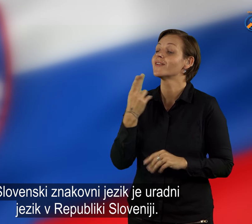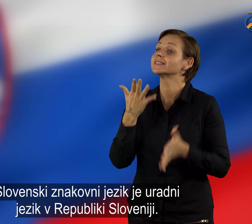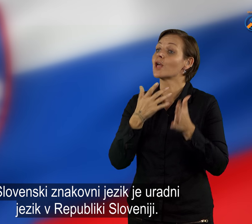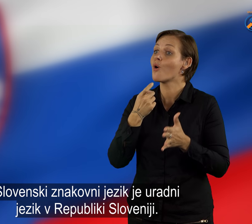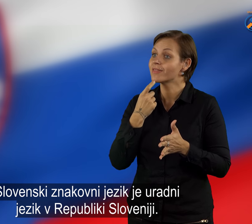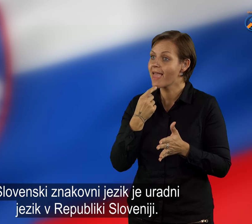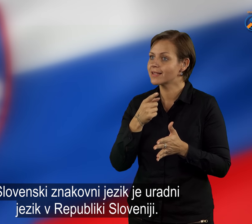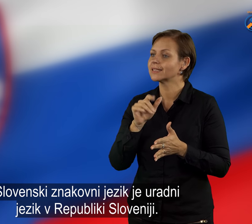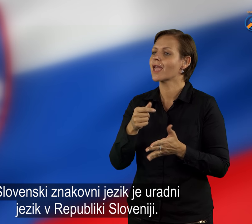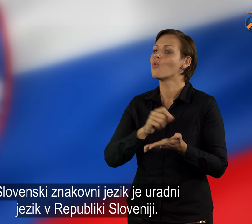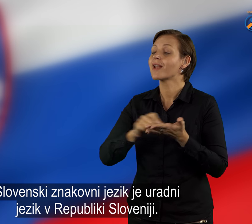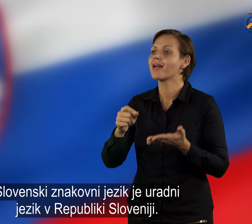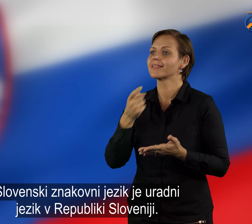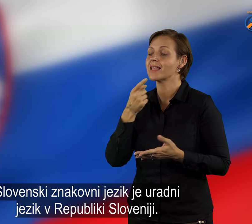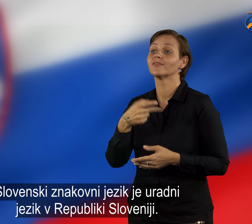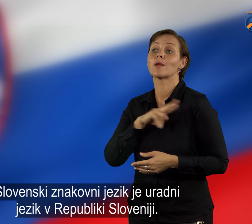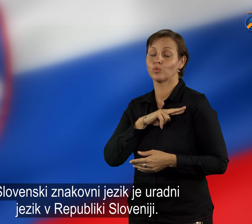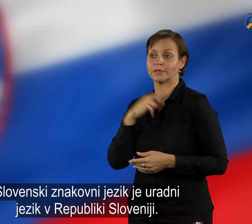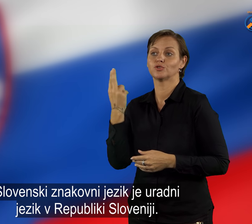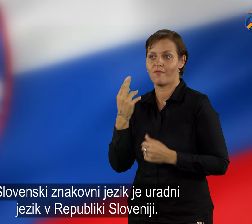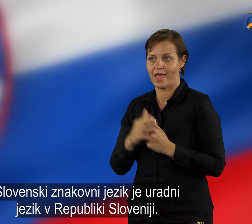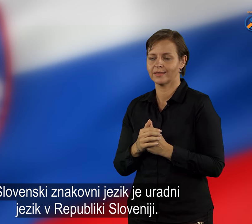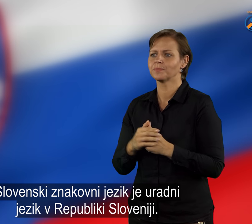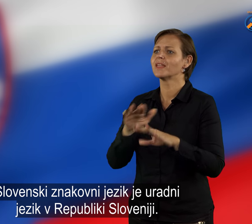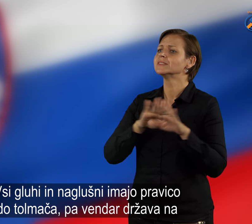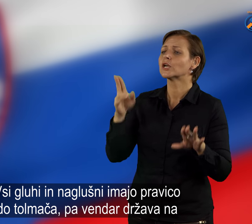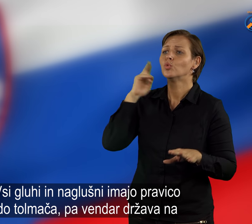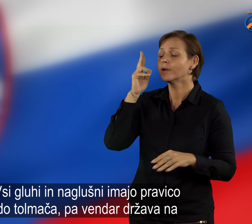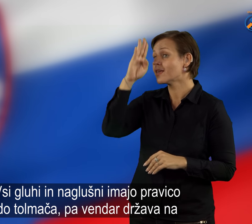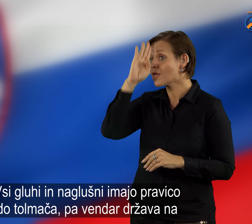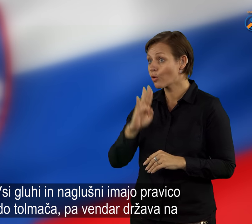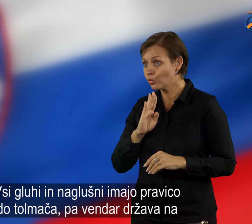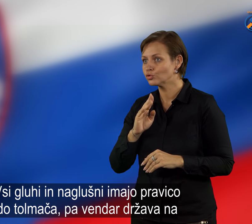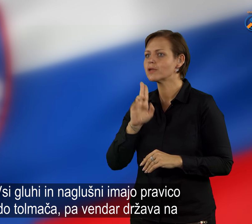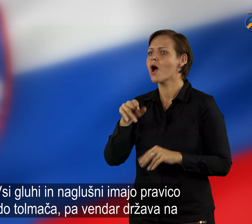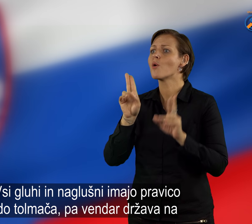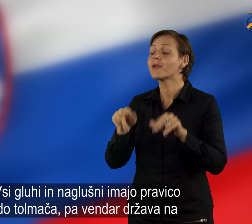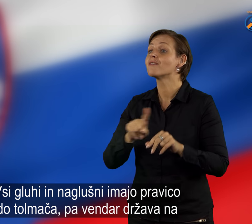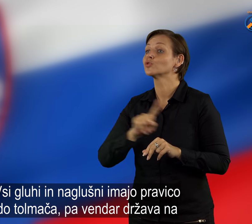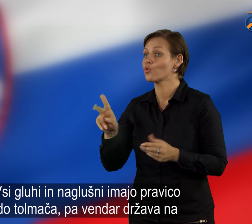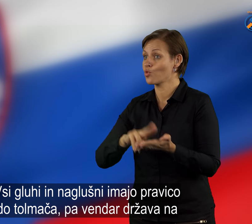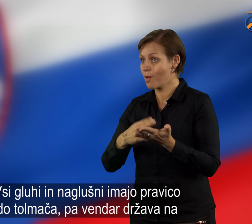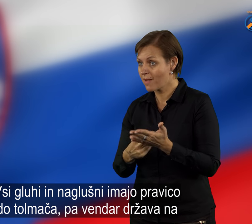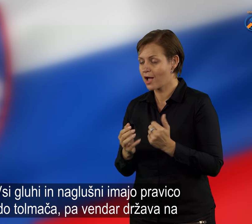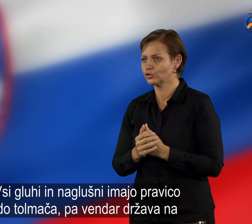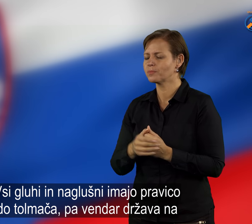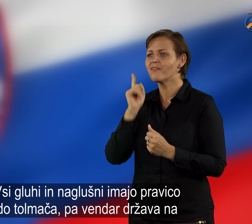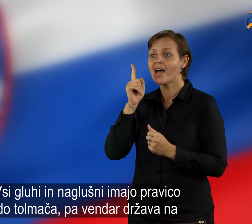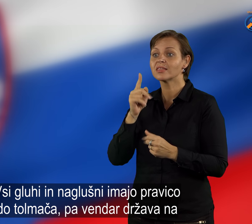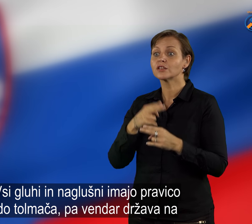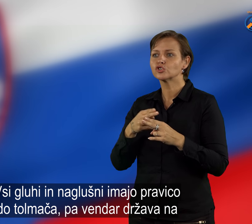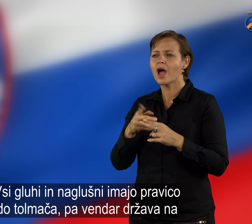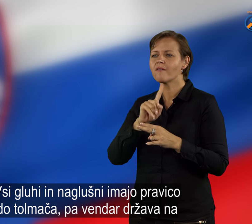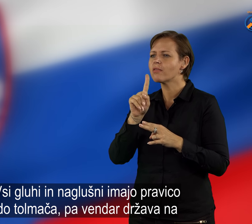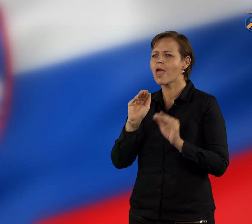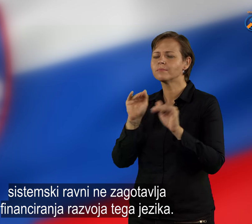Slovenski znakovni jezik je uradni jezik v Republiki Sloveniji. Vsi gluhi in naglušni imajo pravico do tolmača, pa